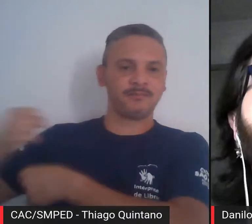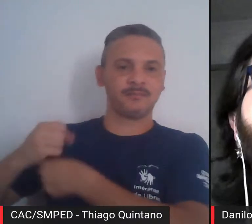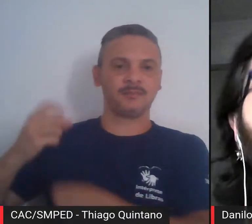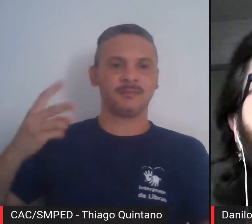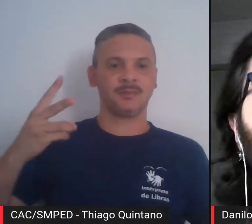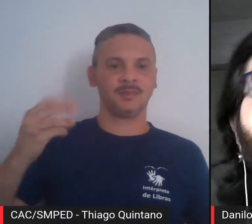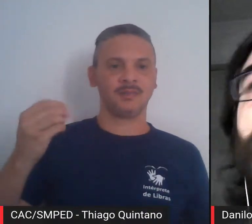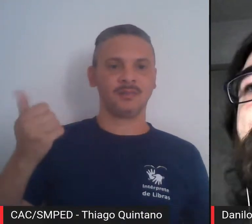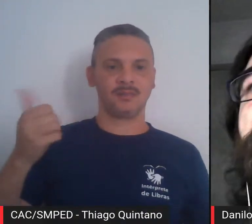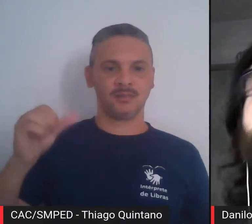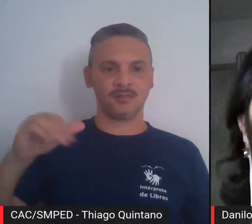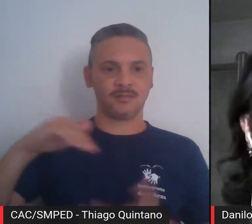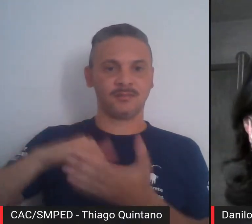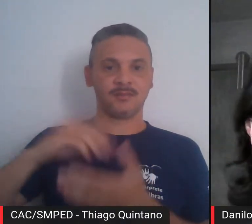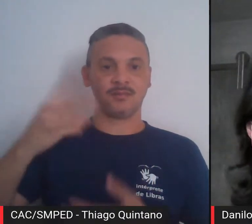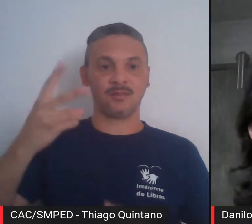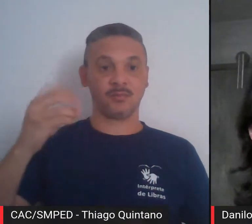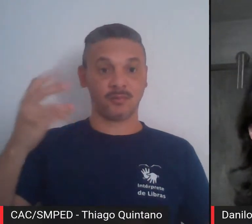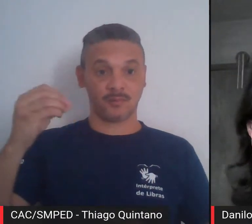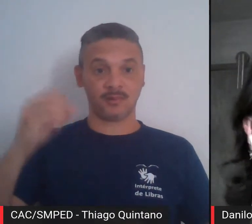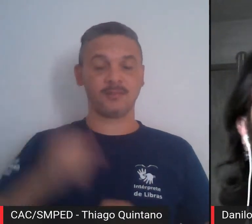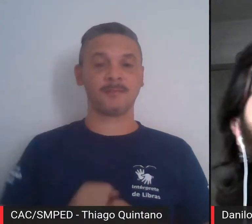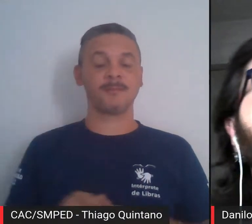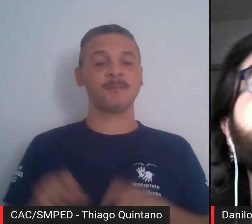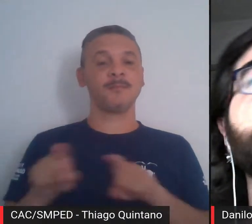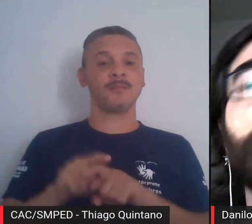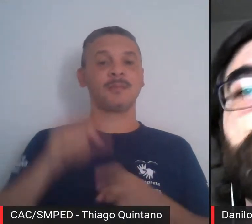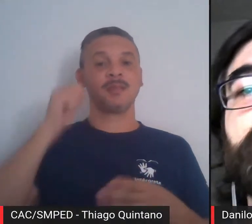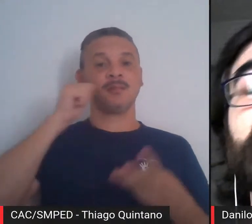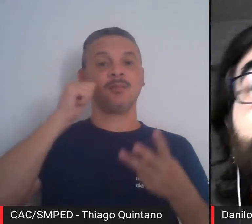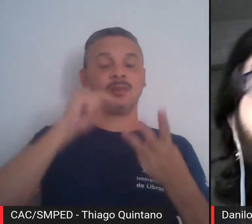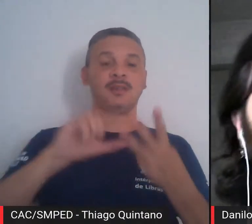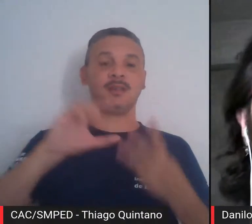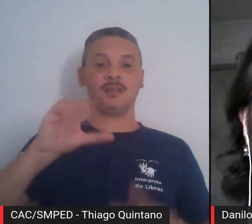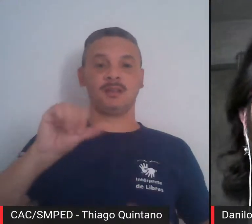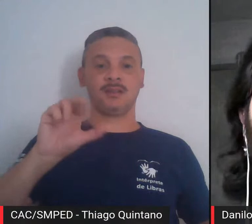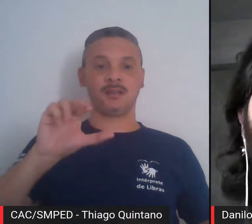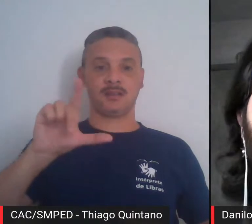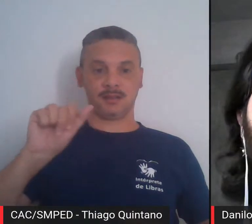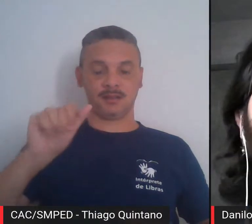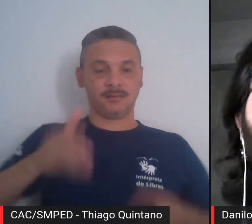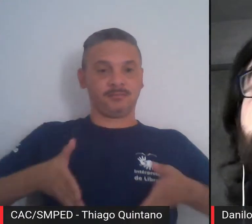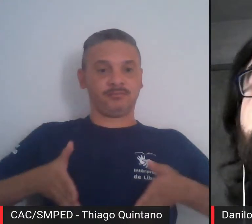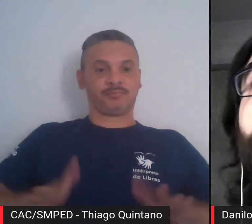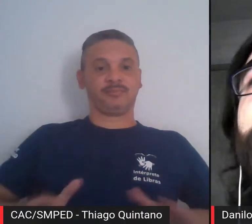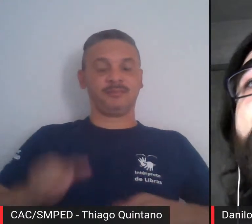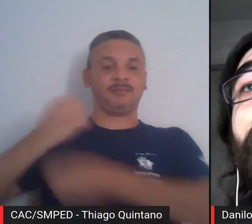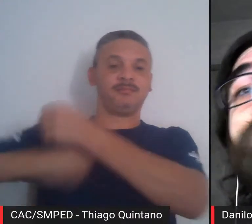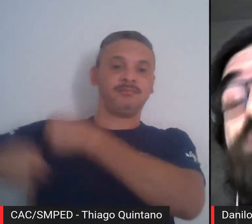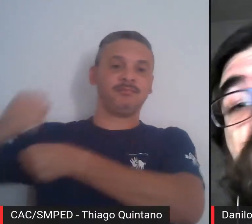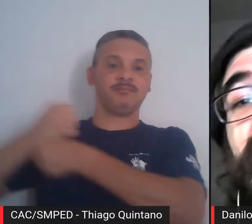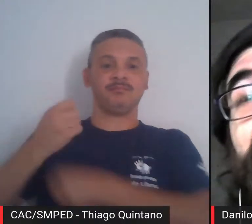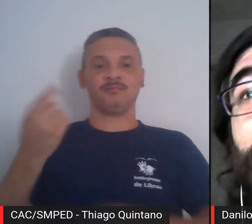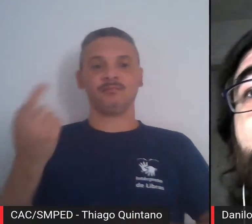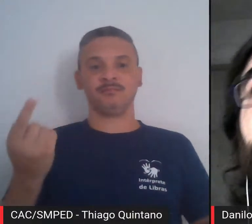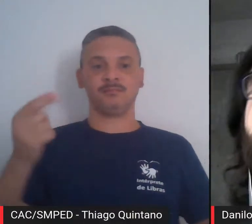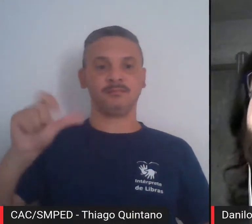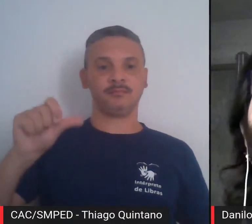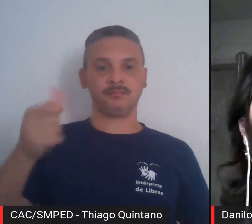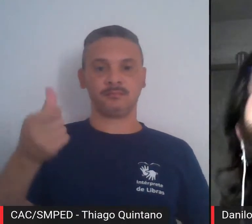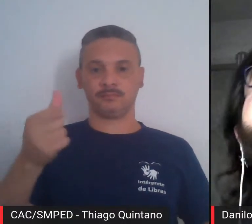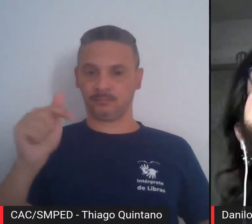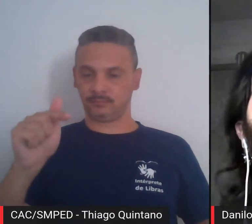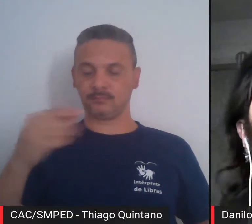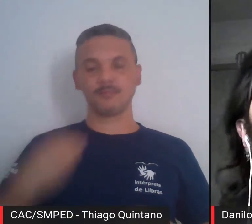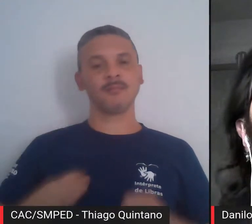2020. Temos também Carla Zocchio, que nasceu em 1967, em São Paulo, onde vive e trabalha.